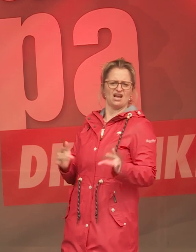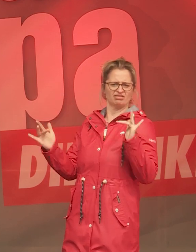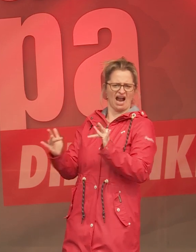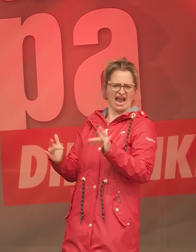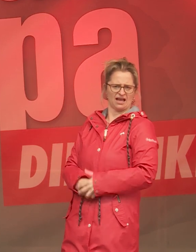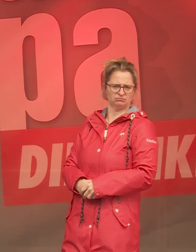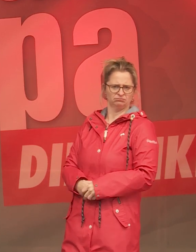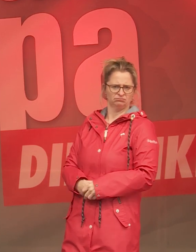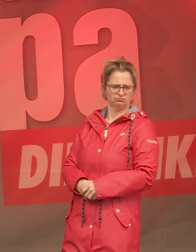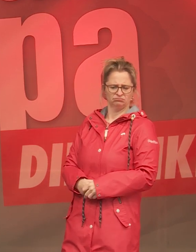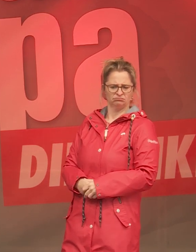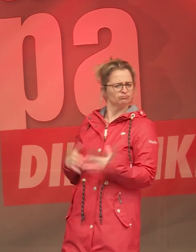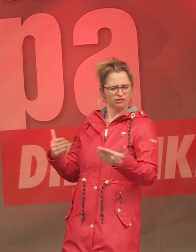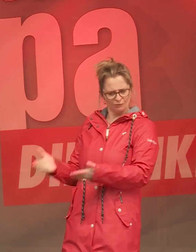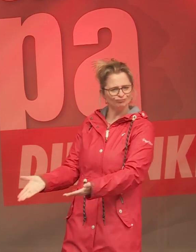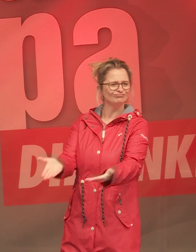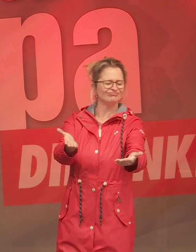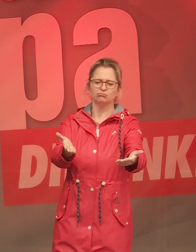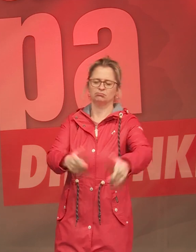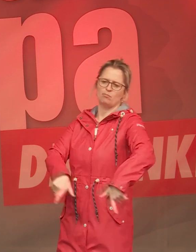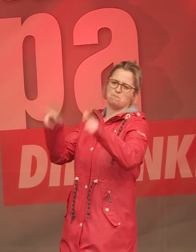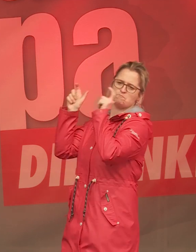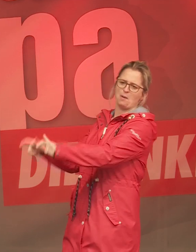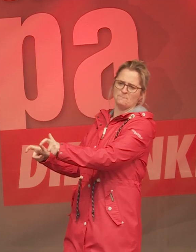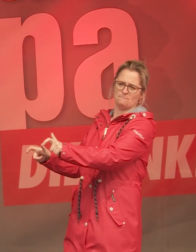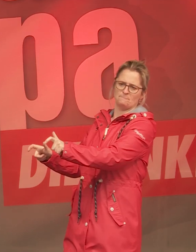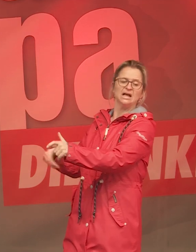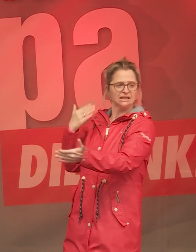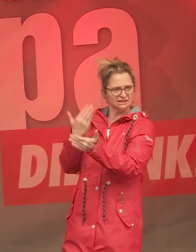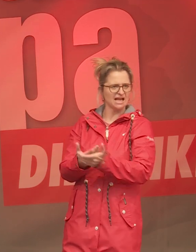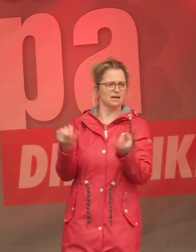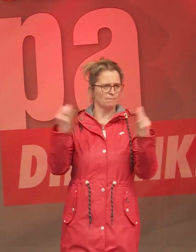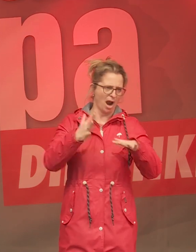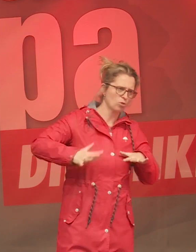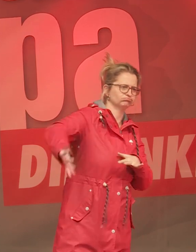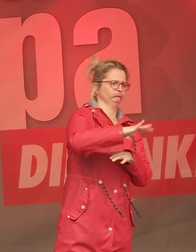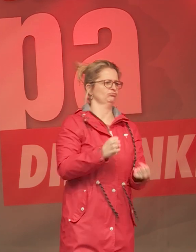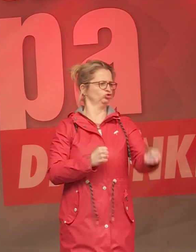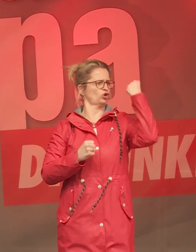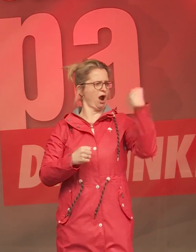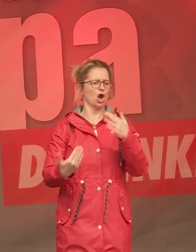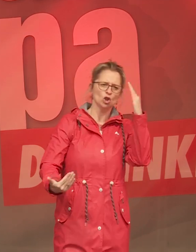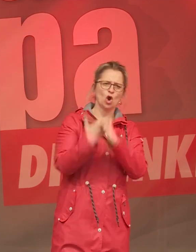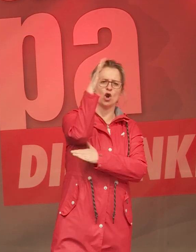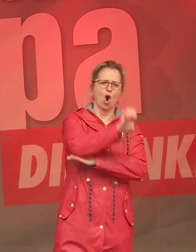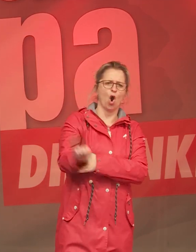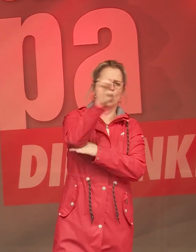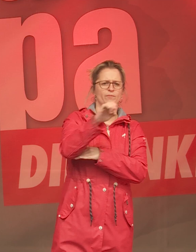zeigen. Wir lassen ihnen keinen Fußbreit. Und auch dafür braucht es eine starke Linke im neuen Europäischen Parlament.